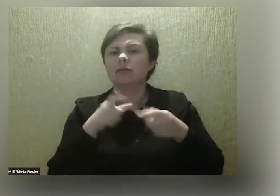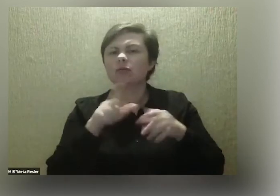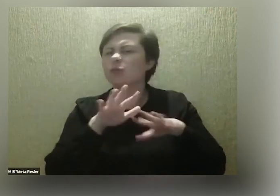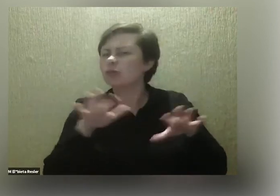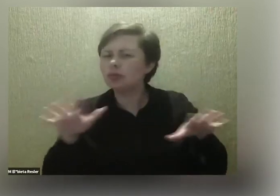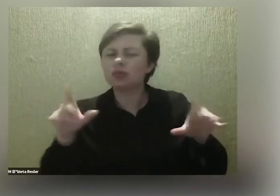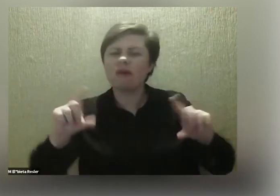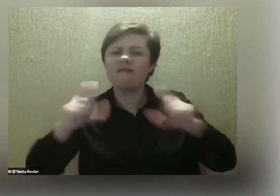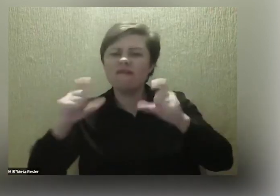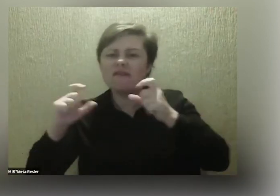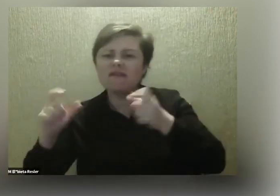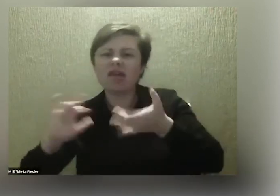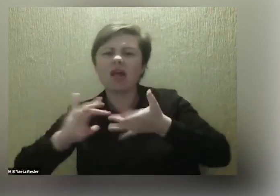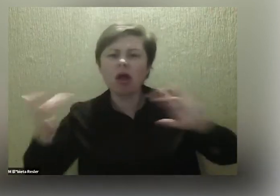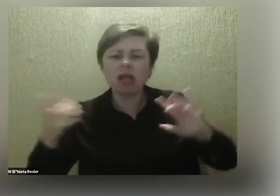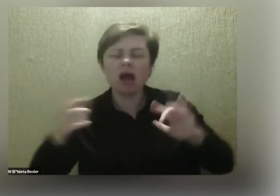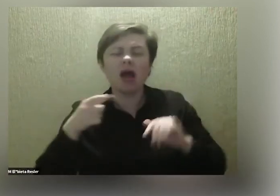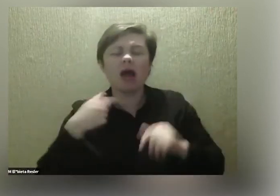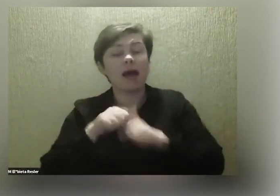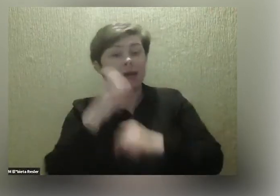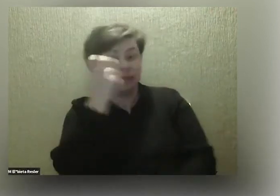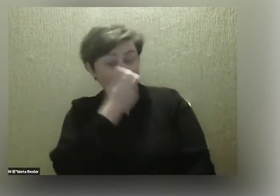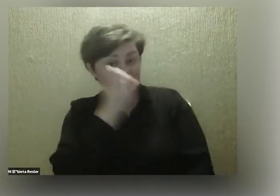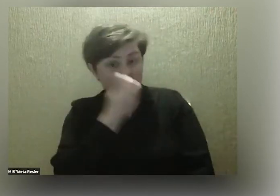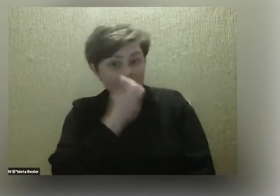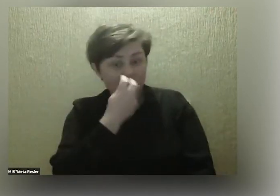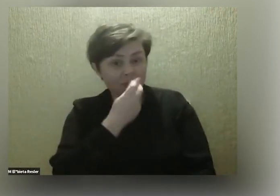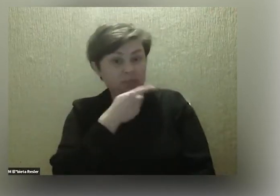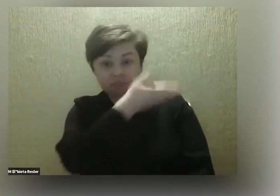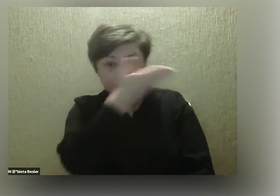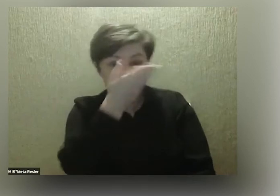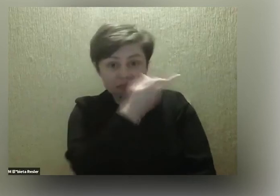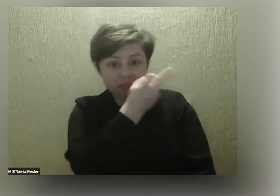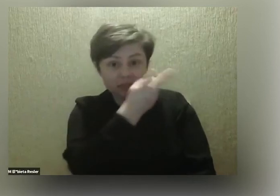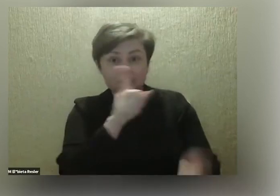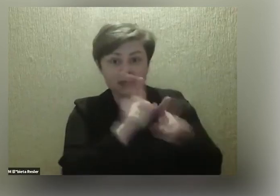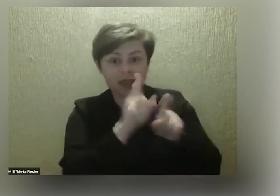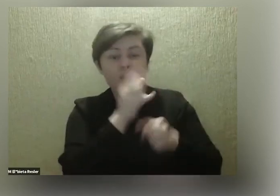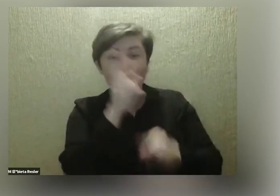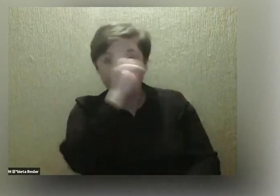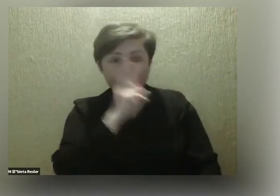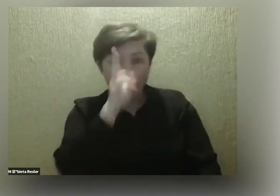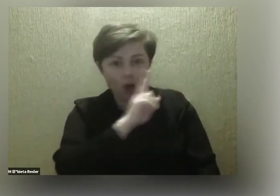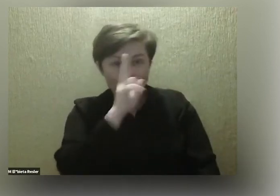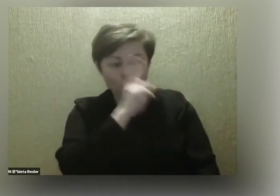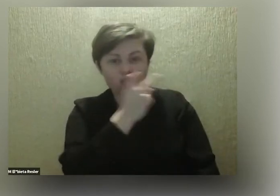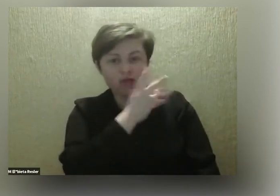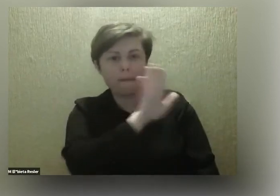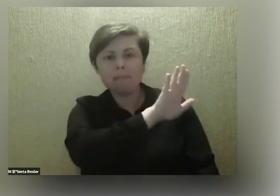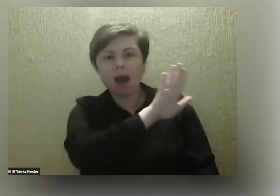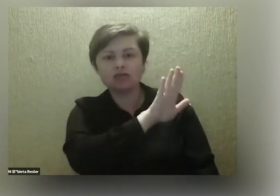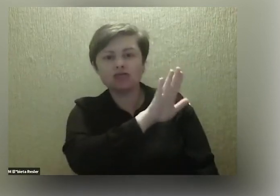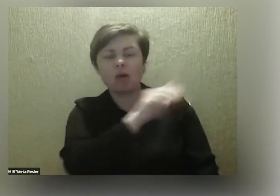mnóstwo wydarzeń online. Jestem ciekawa, czy wy też jako rodzice macie